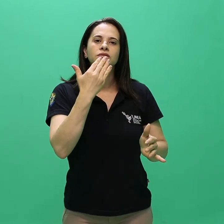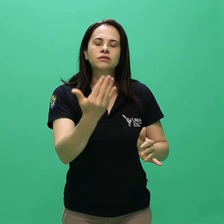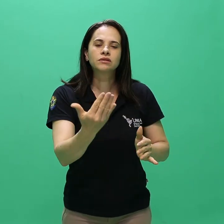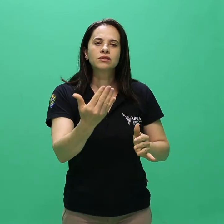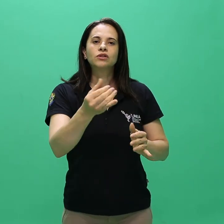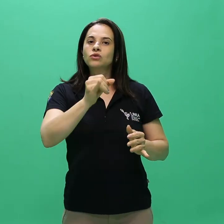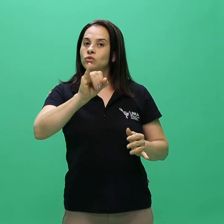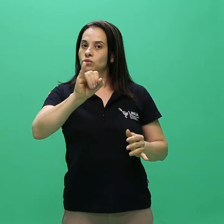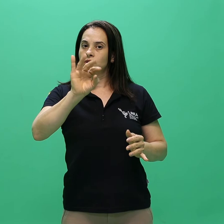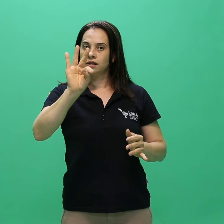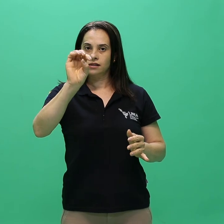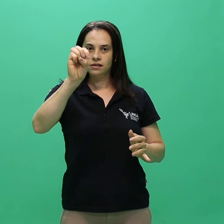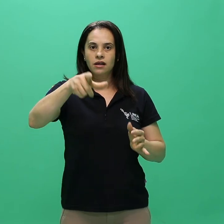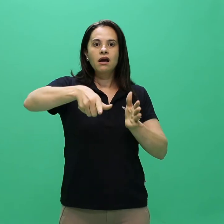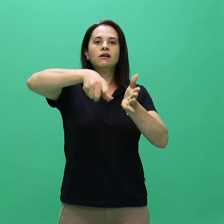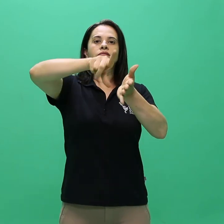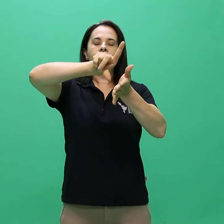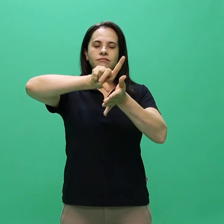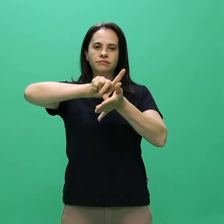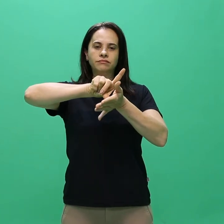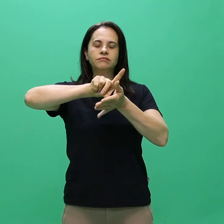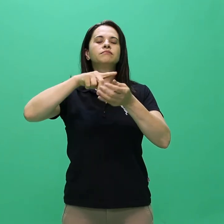indeferimento da inscrição do candidato.